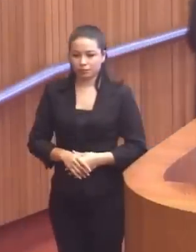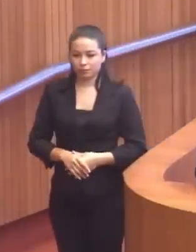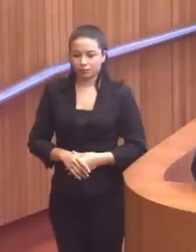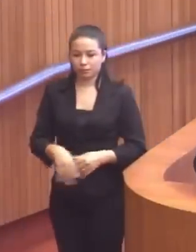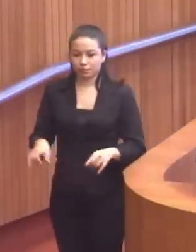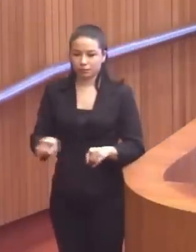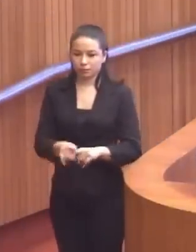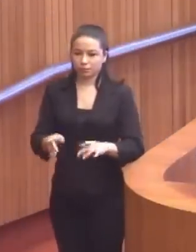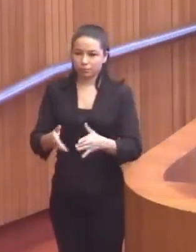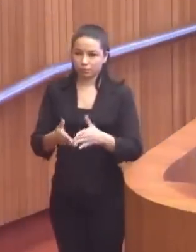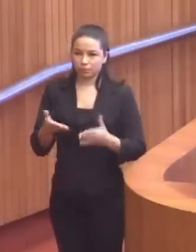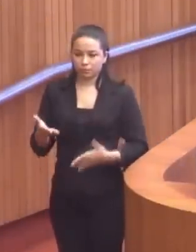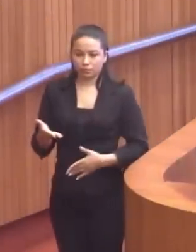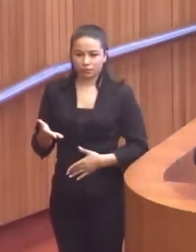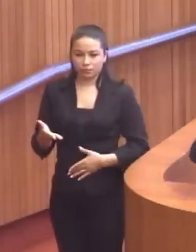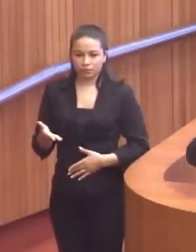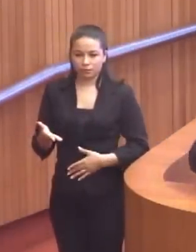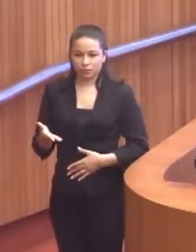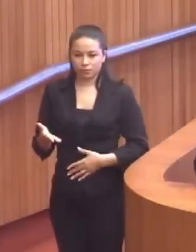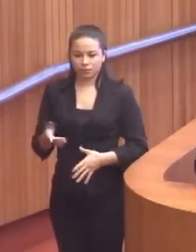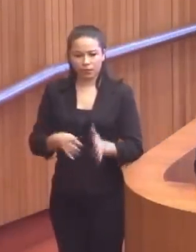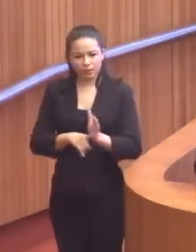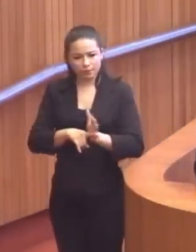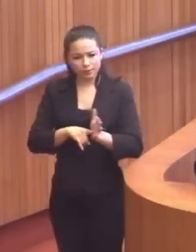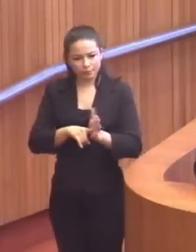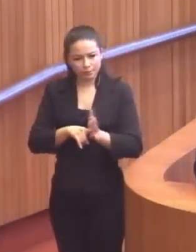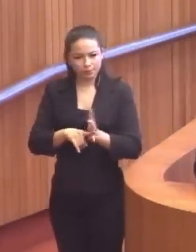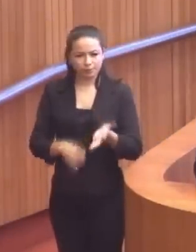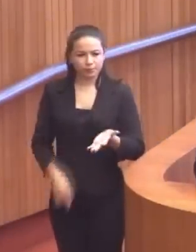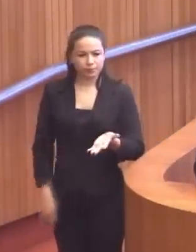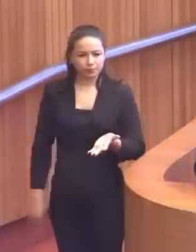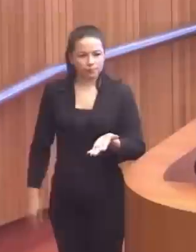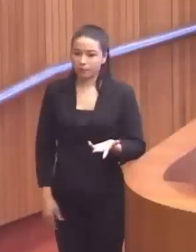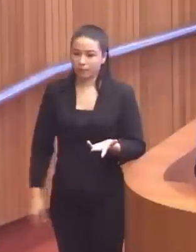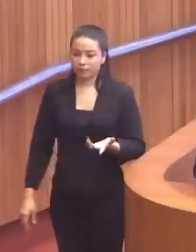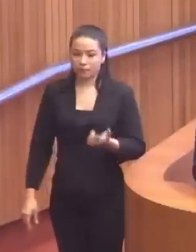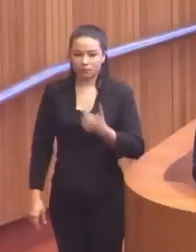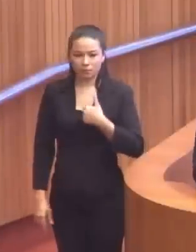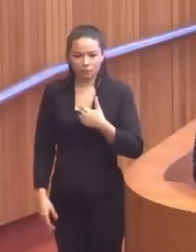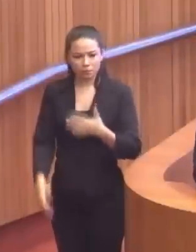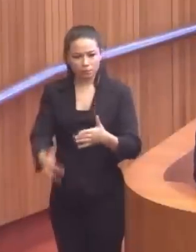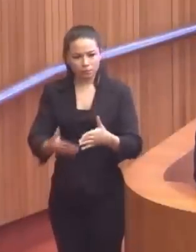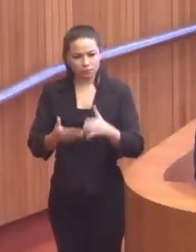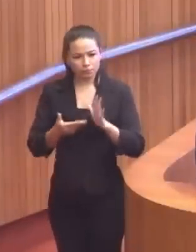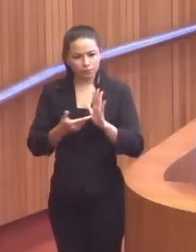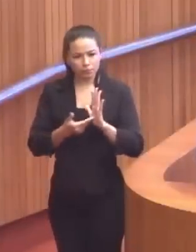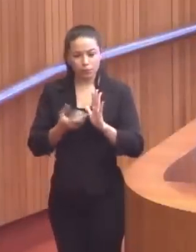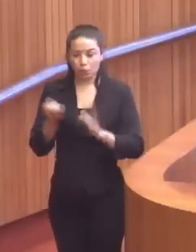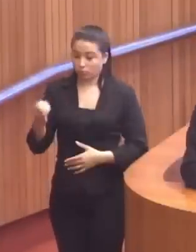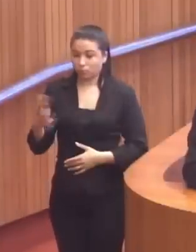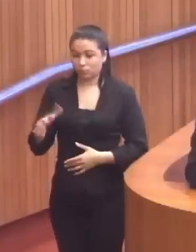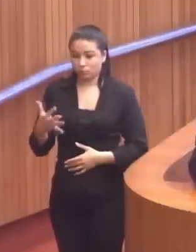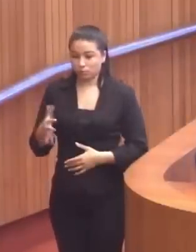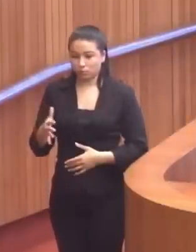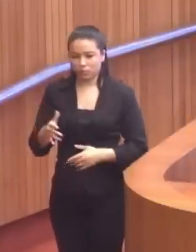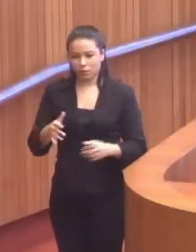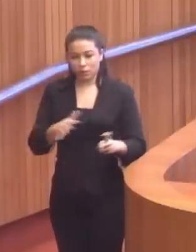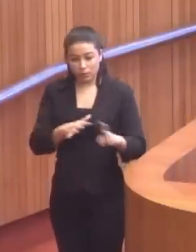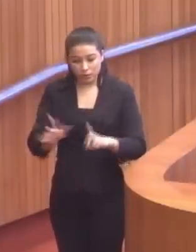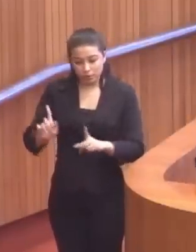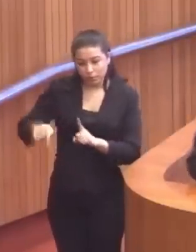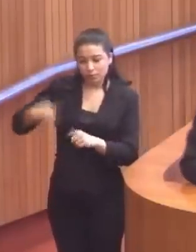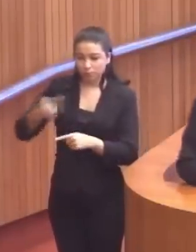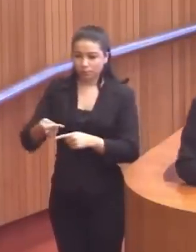pedindo que investigasse. Aí eu ia ter entrado em outubro. Na